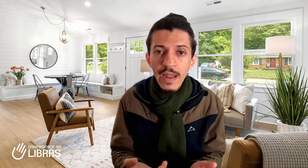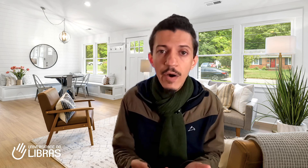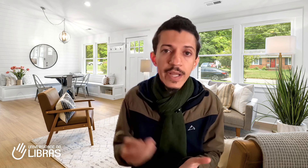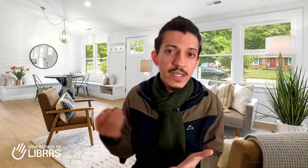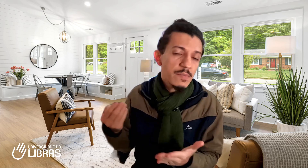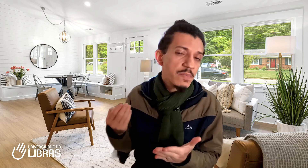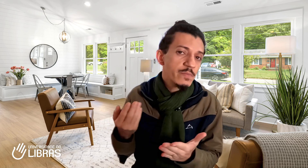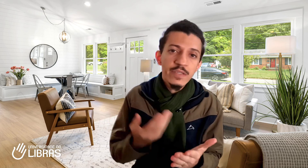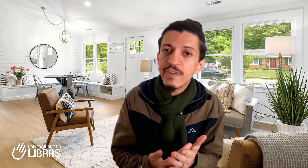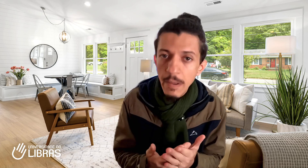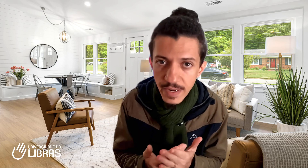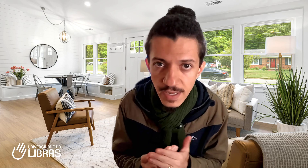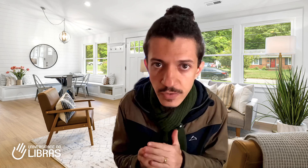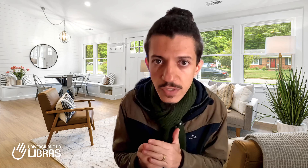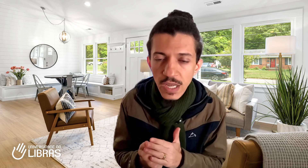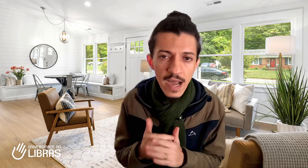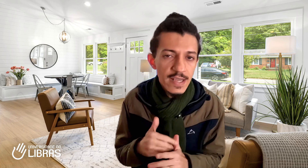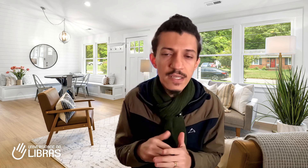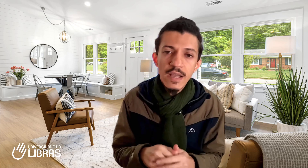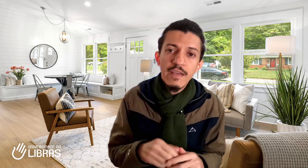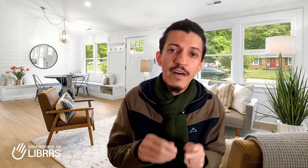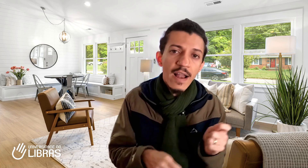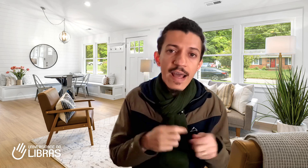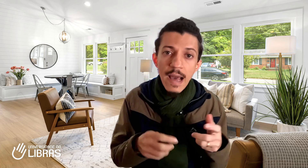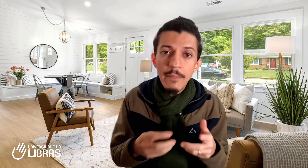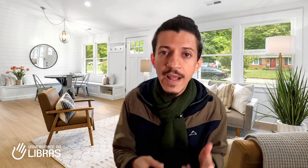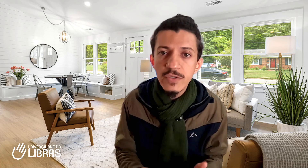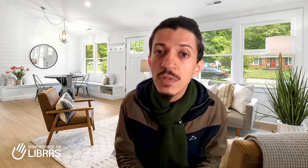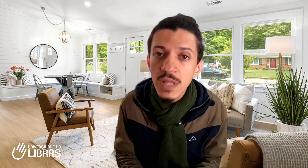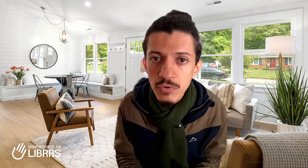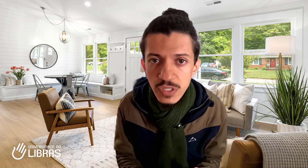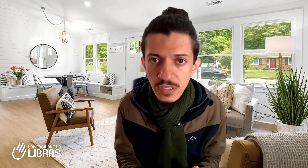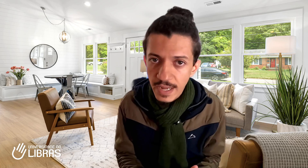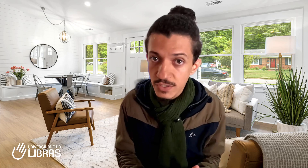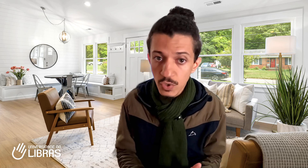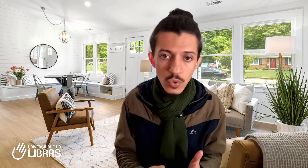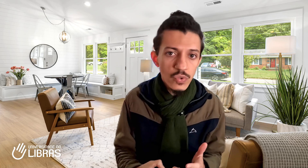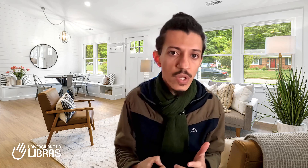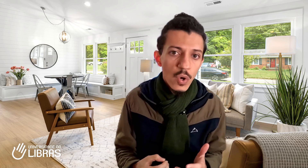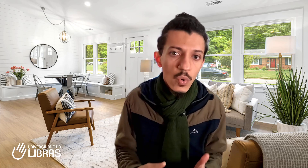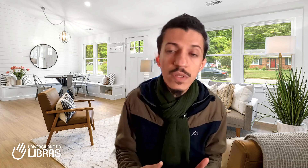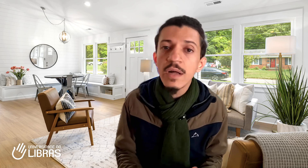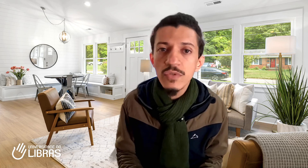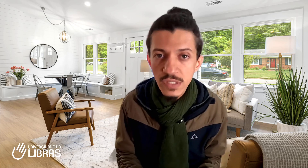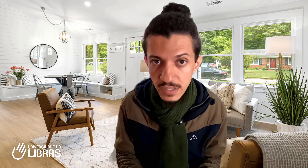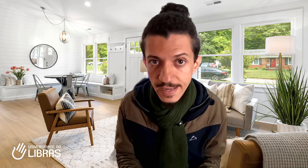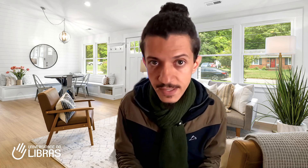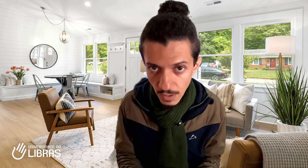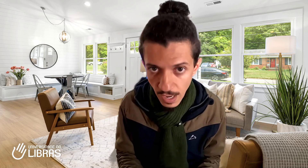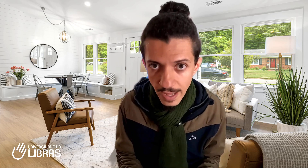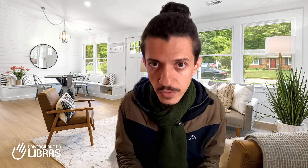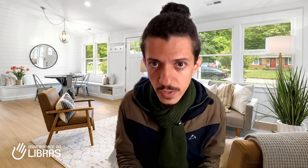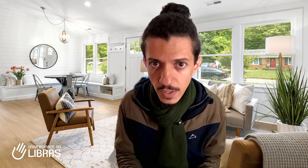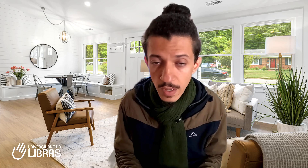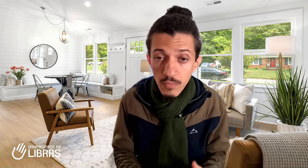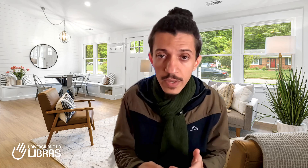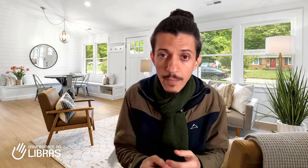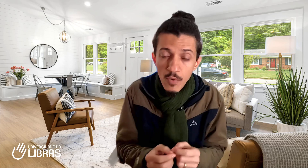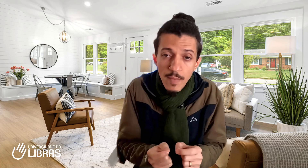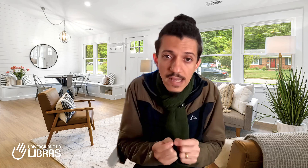hora que simplesmente vai para as redes sociais e vai lá e aprende um tanto de sinais soltos, um tanto de sinais isolados. Porque por mais que